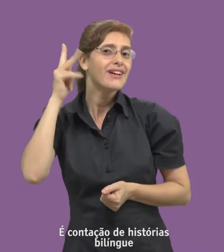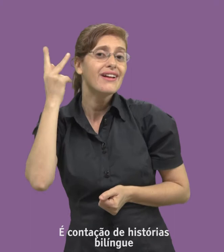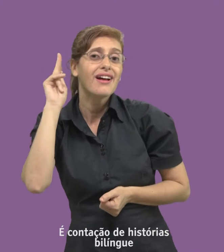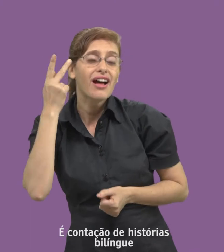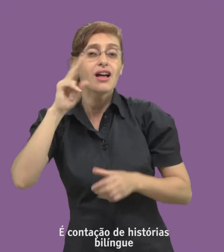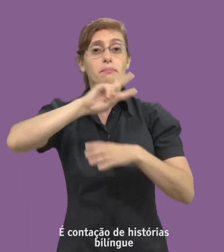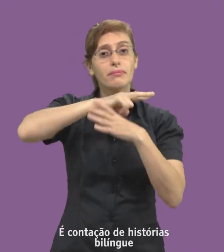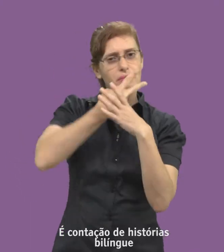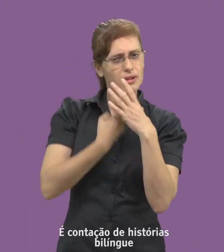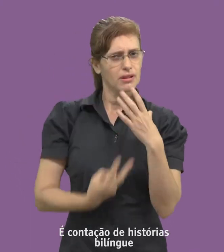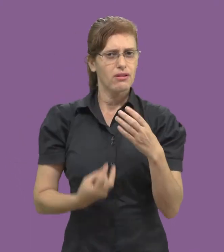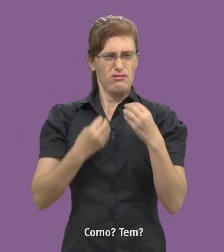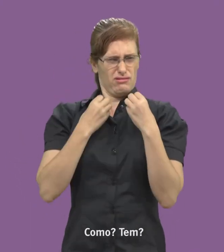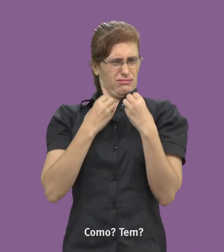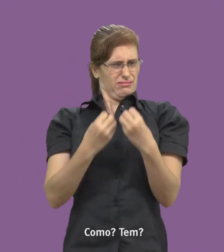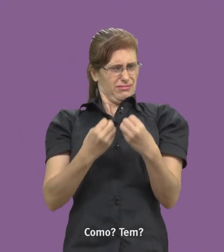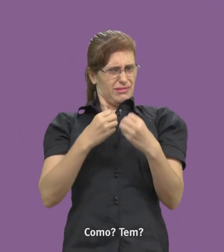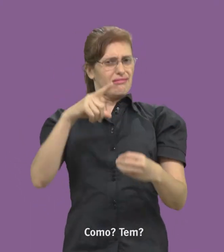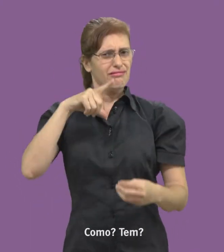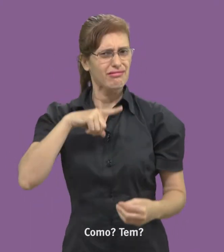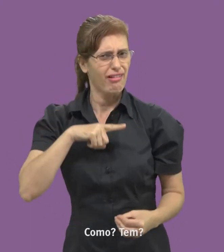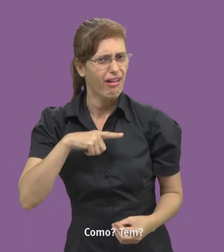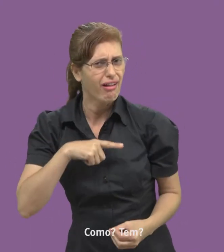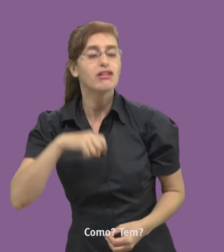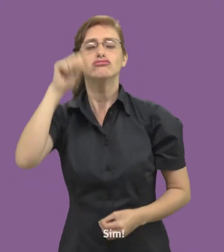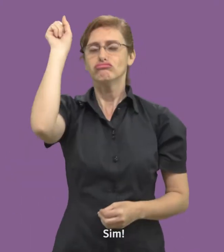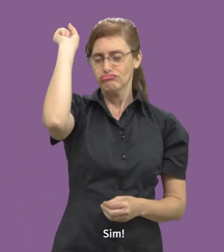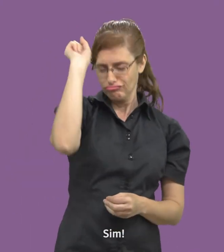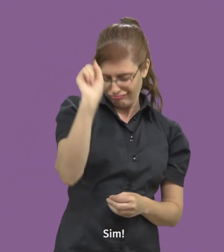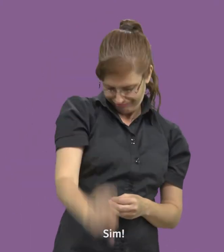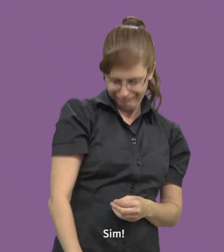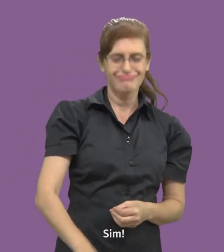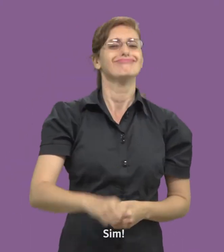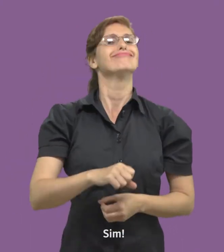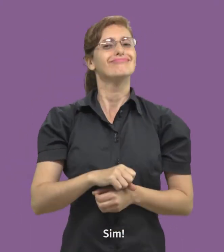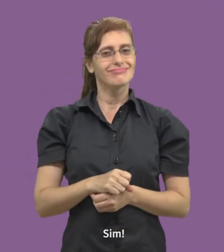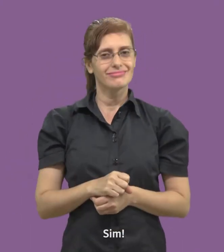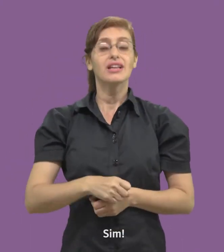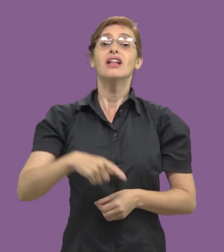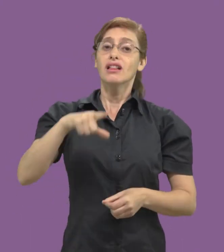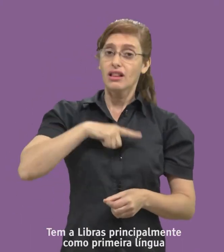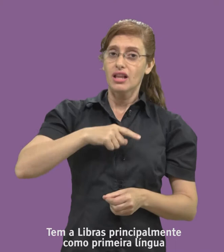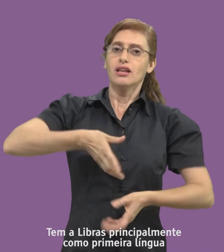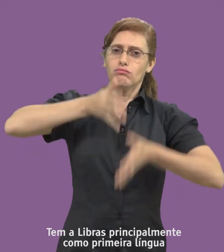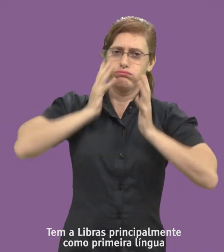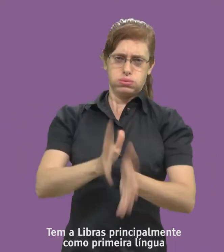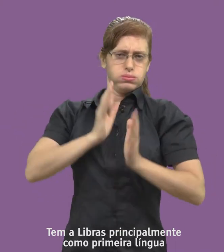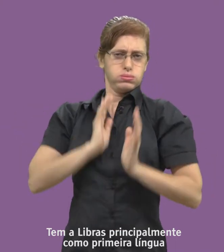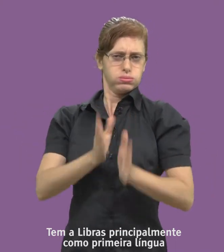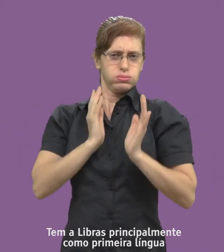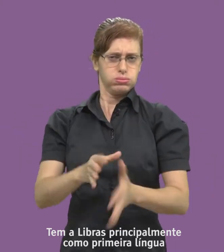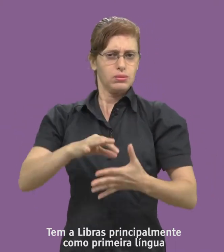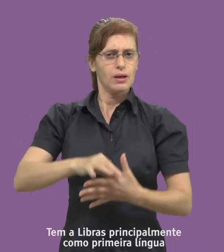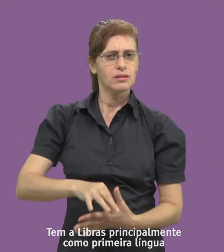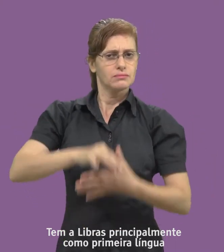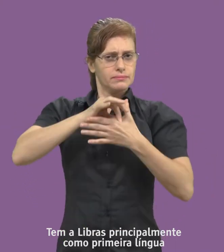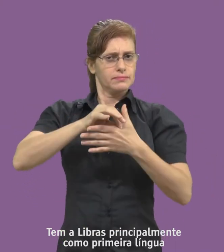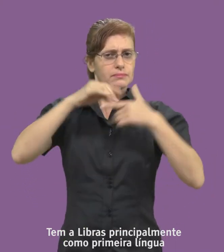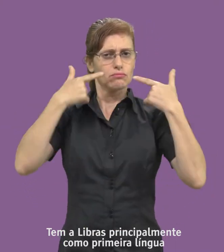histórias bilíngue. Como? Tem? Sim! Tem a Libras, principalmente como primeira